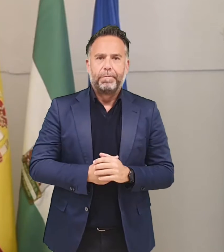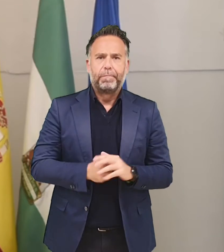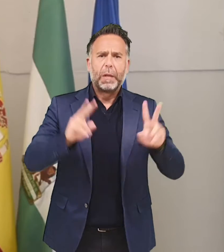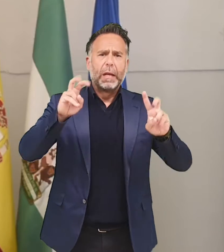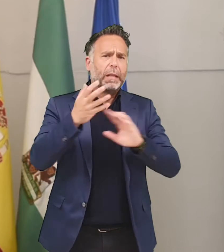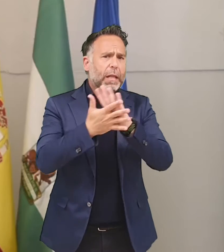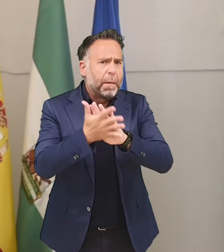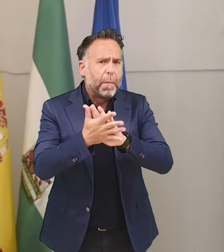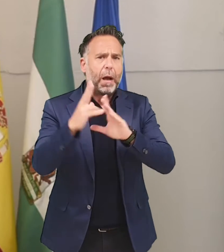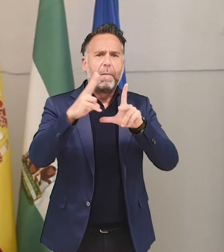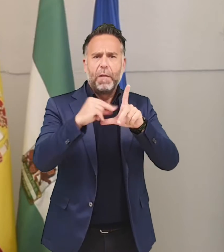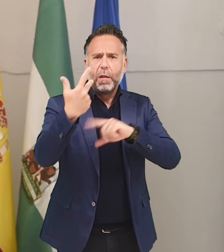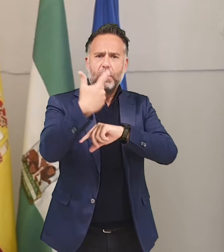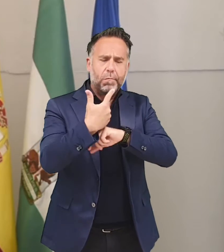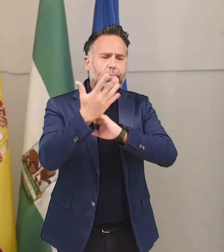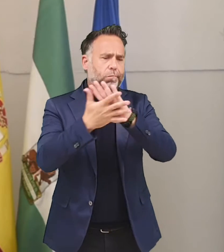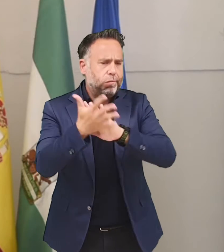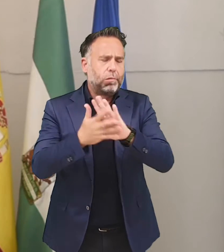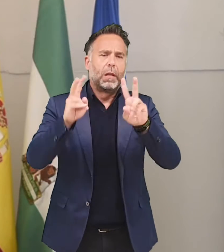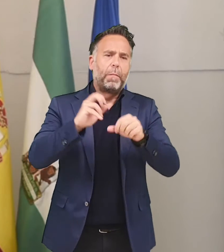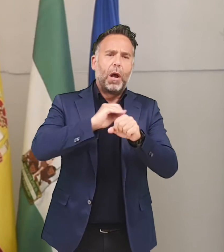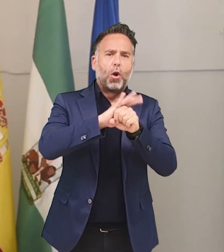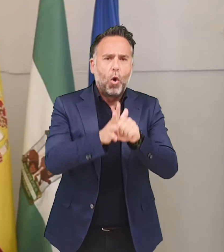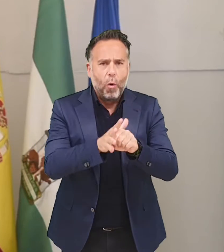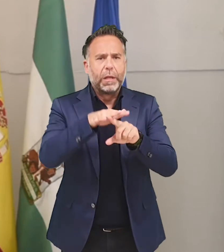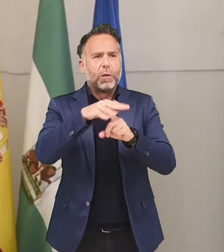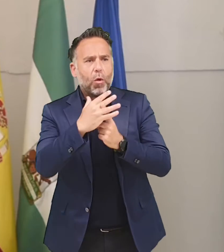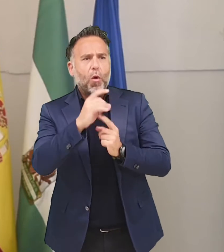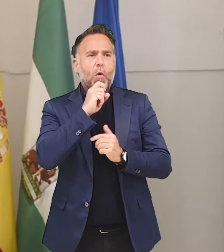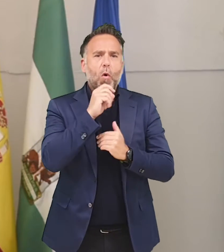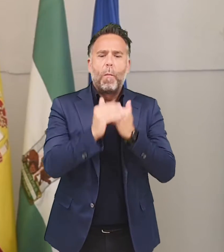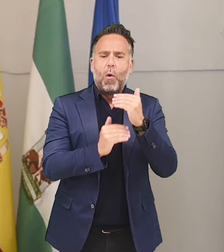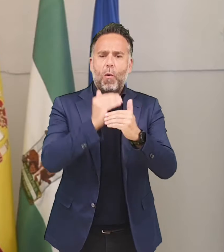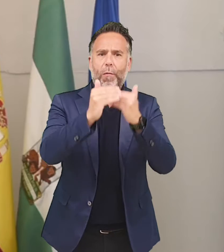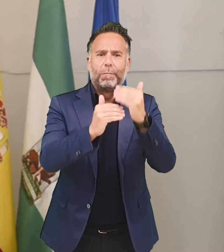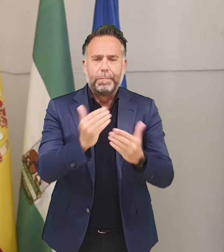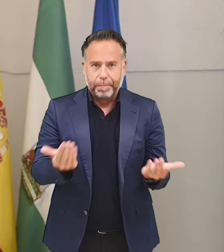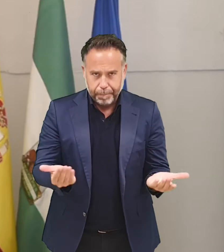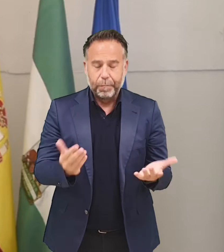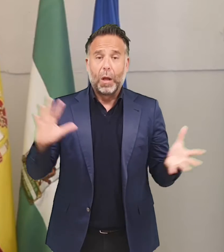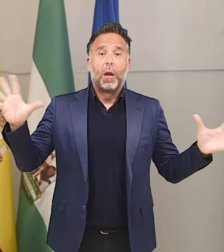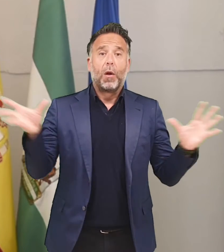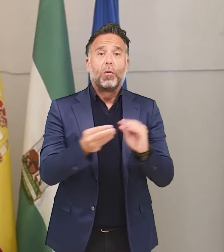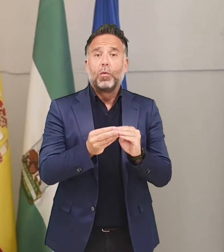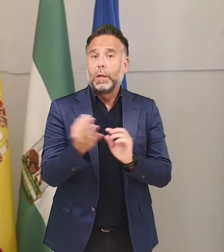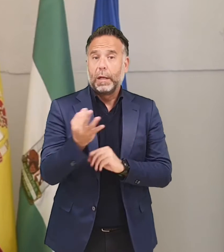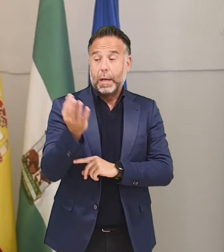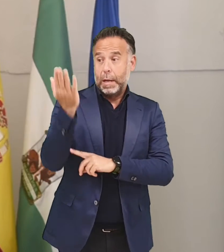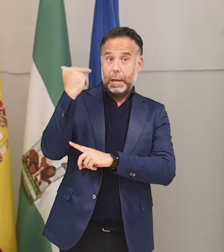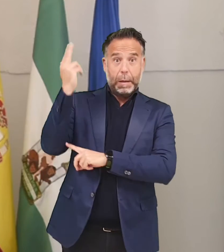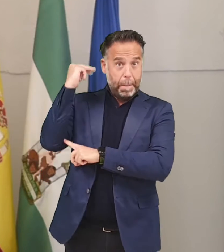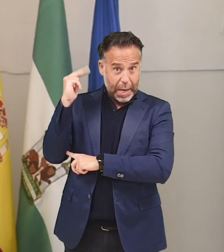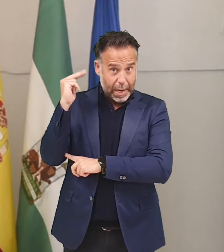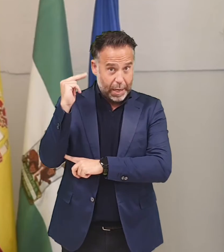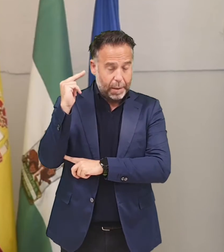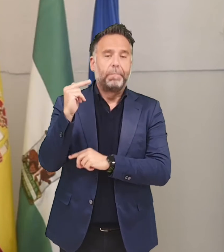El tema de estos vídeos, la situación del COVID-19 en Málaga, se resume en que